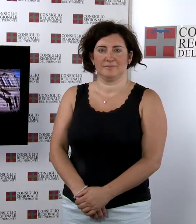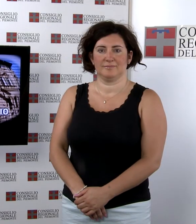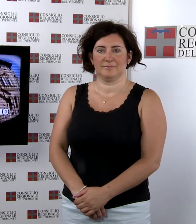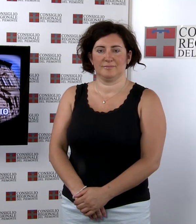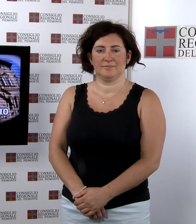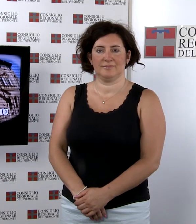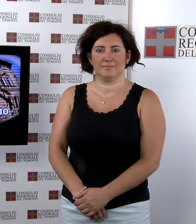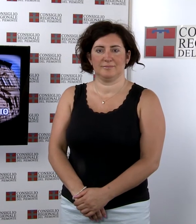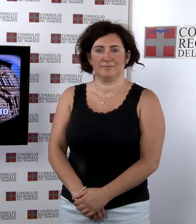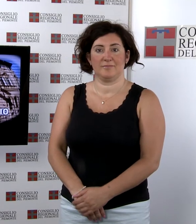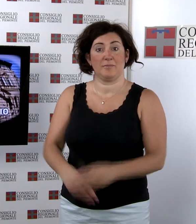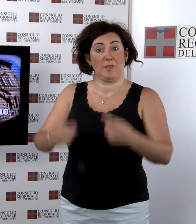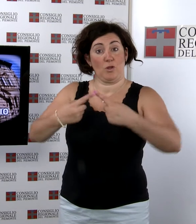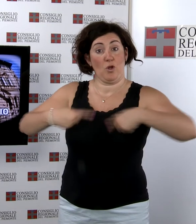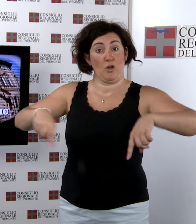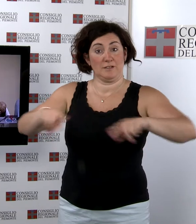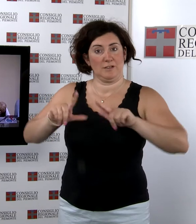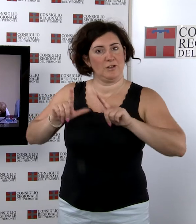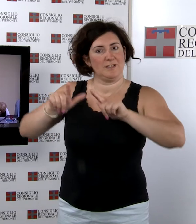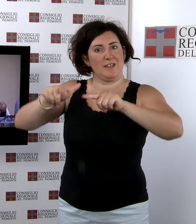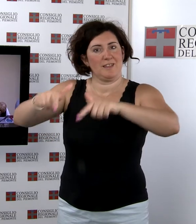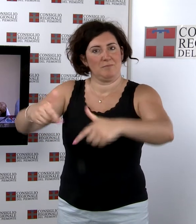La settimana in Consiglio